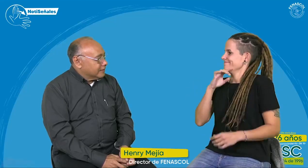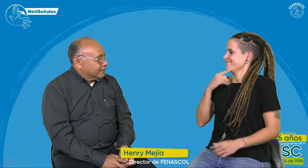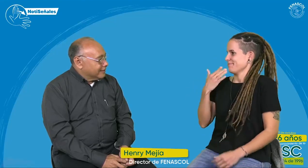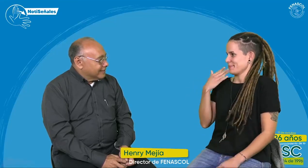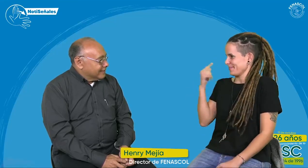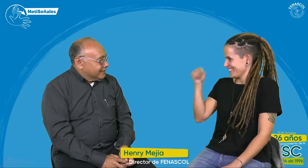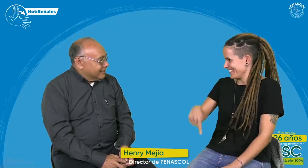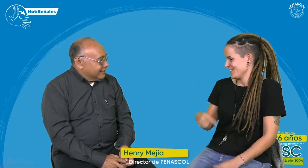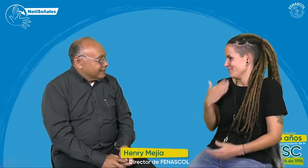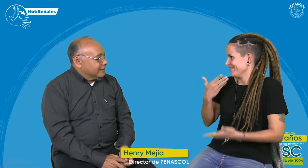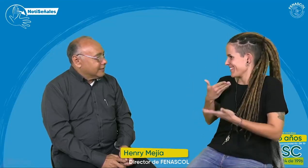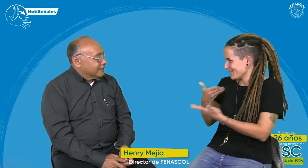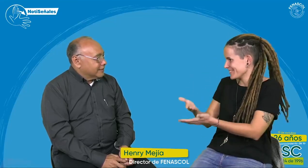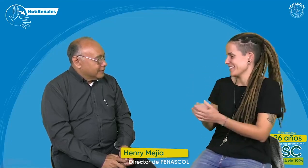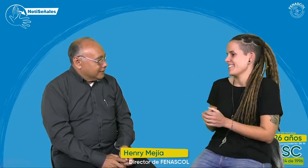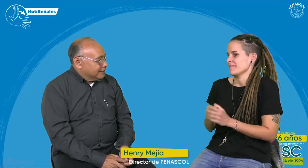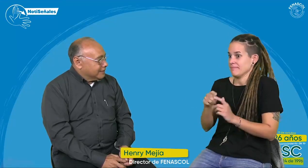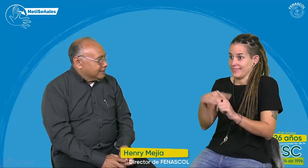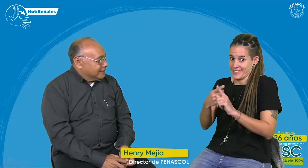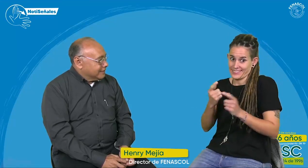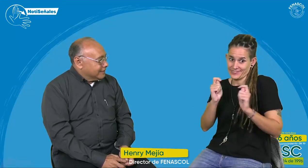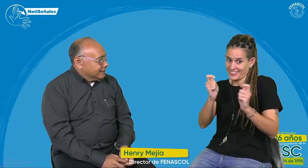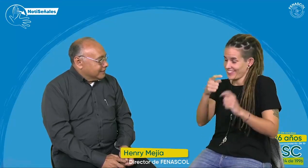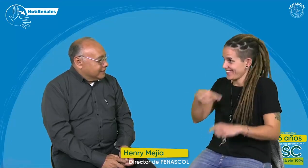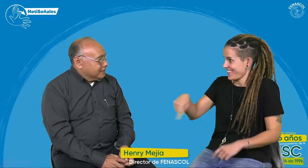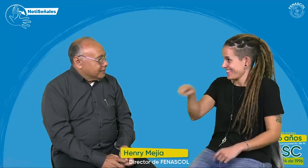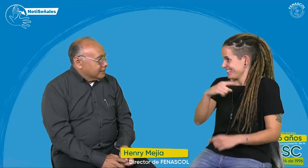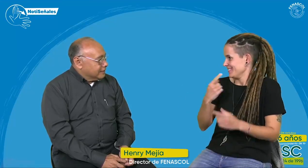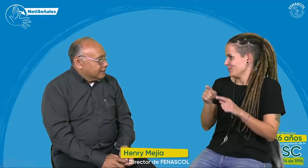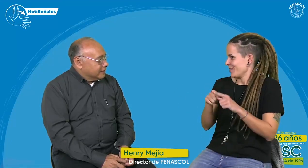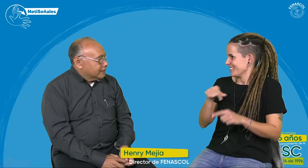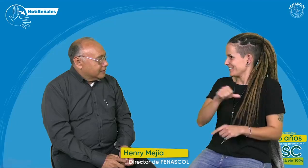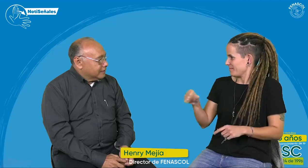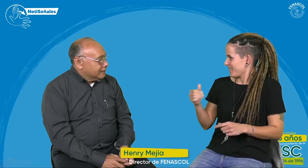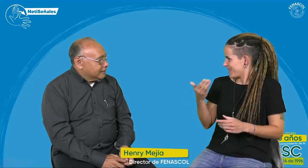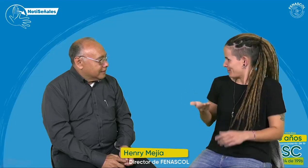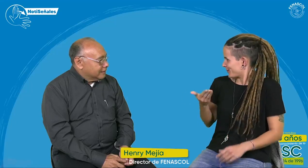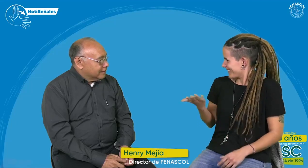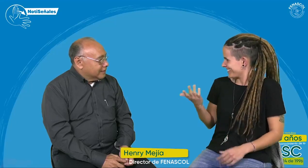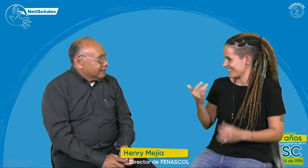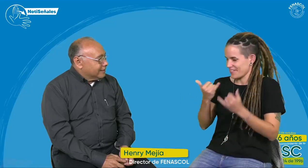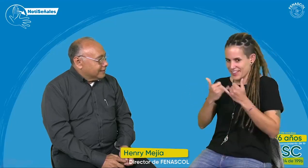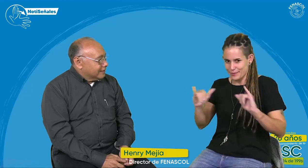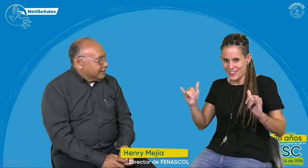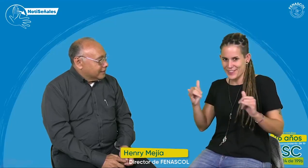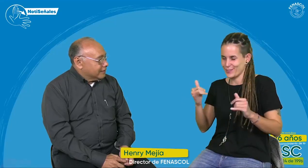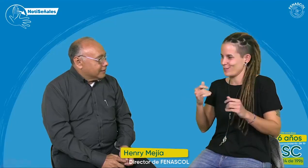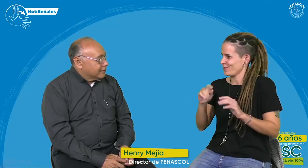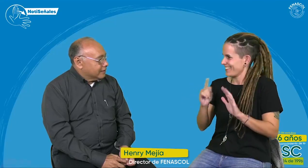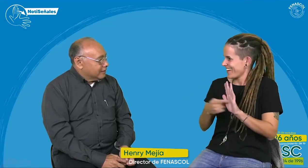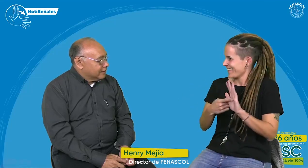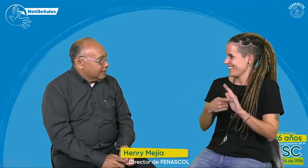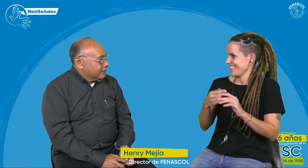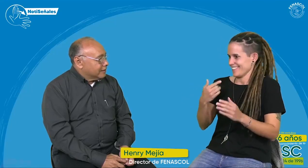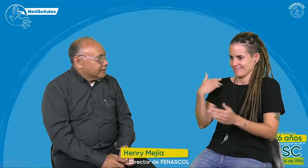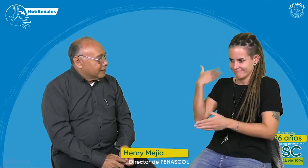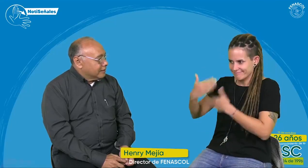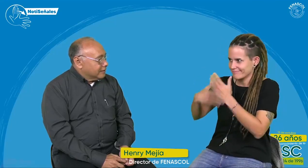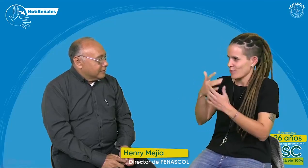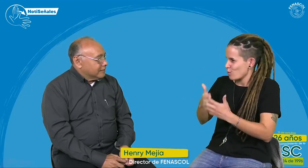ser testigo de esta relación tan estrecha que existe entre Colombia y España y agradeceros porque me hagáis partícipe de esta celebración